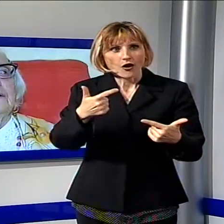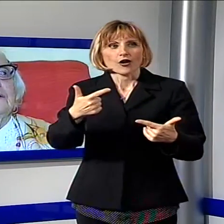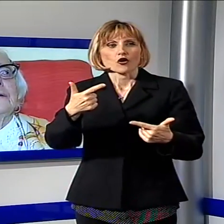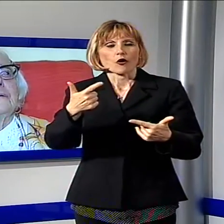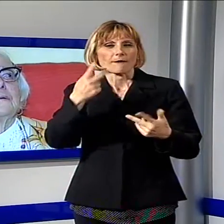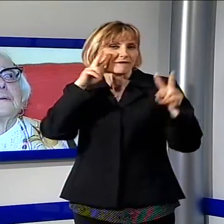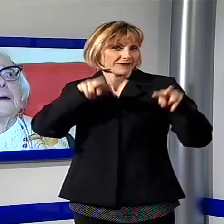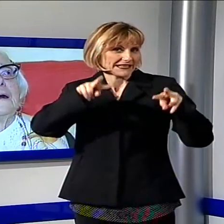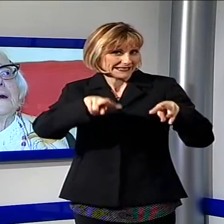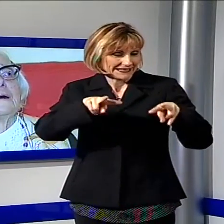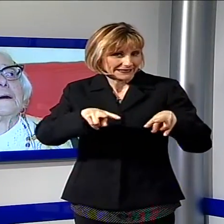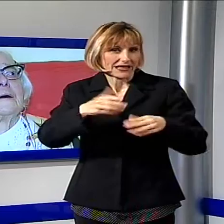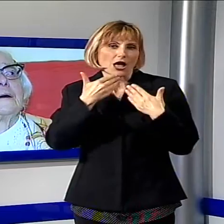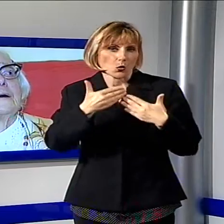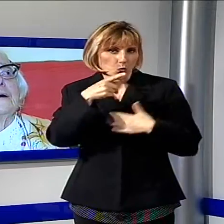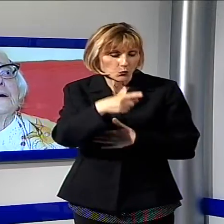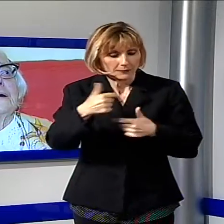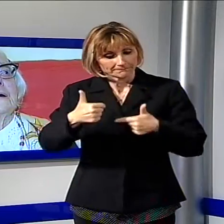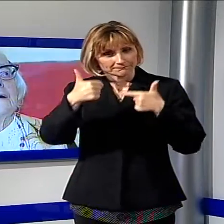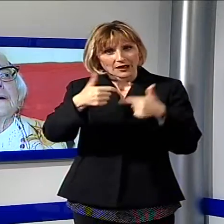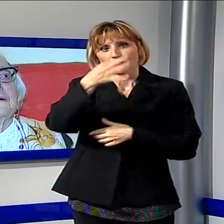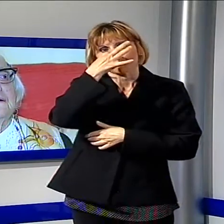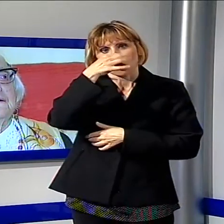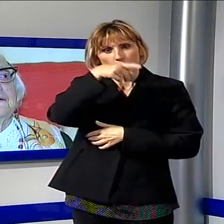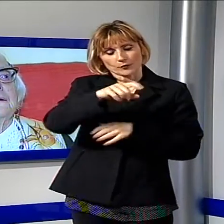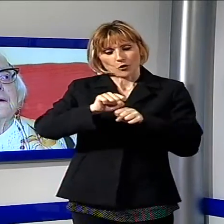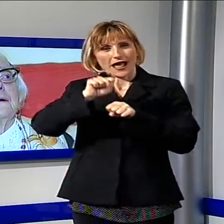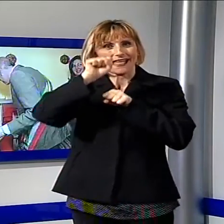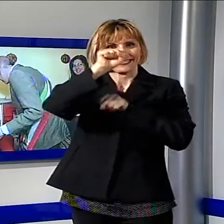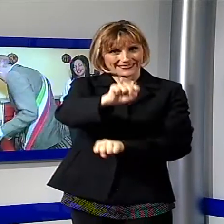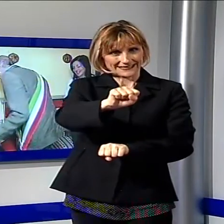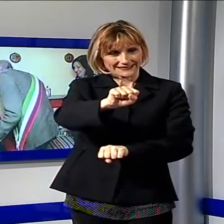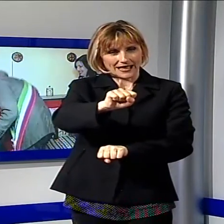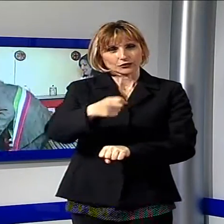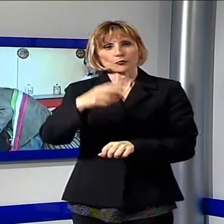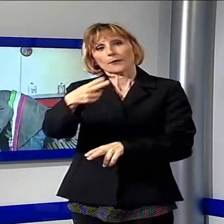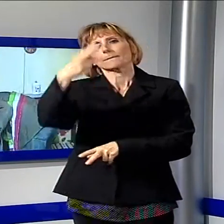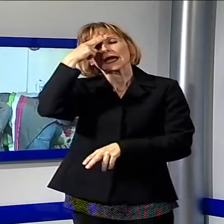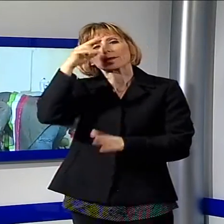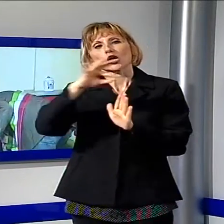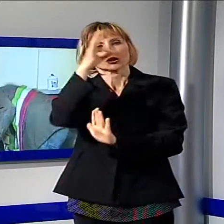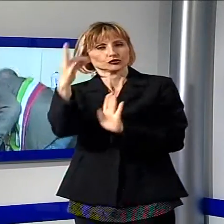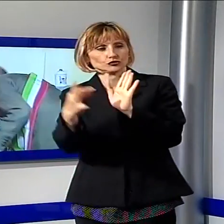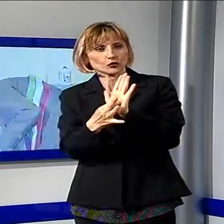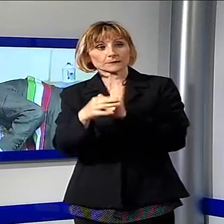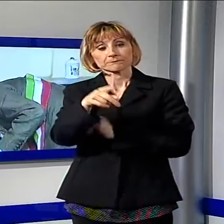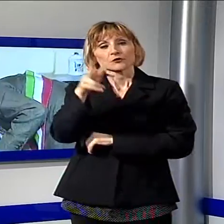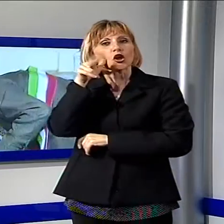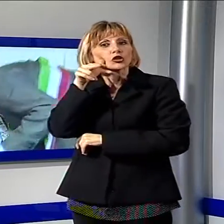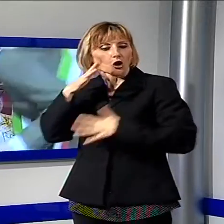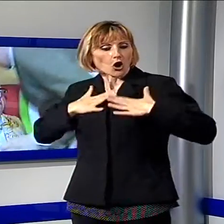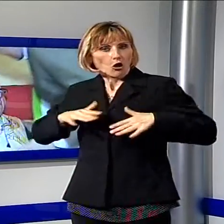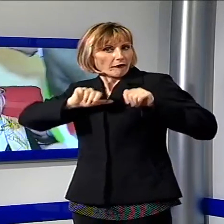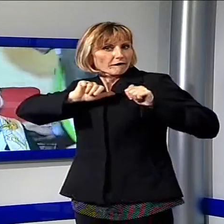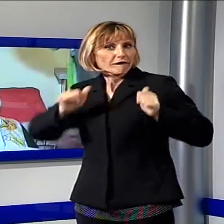abita a Piano di Coreglia, consegnandoli un'orchidea e un attestato a ricordo di questo giorno. La signora che è in ottime condizioni